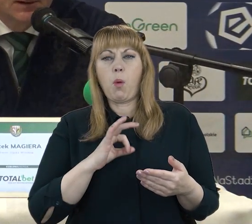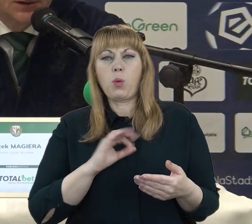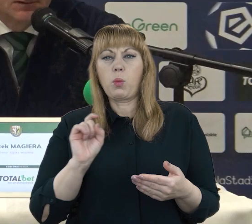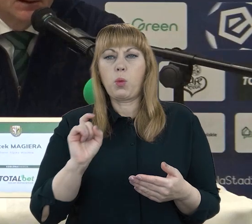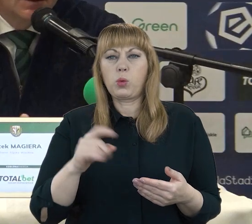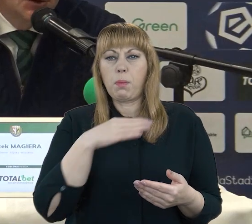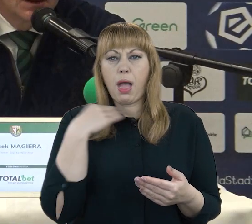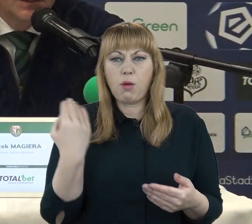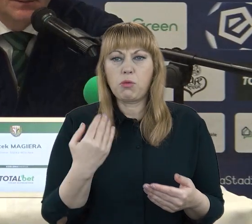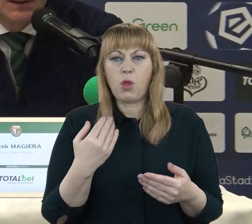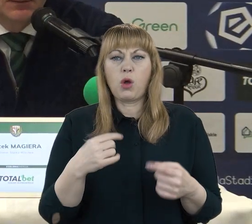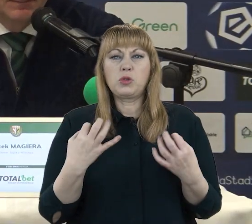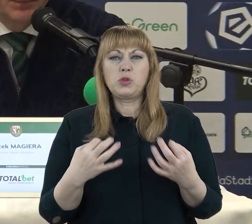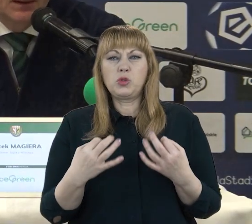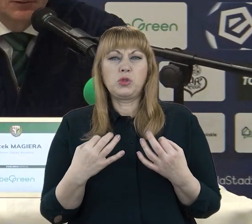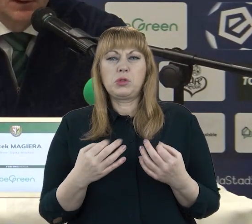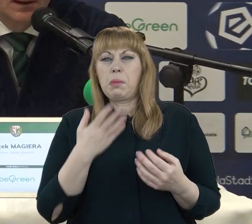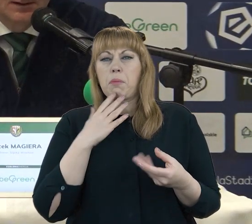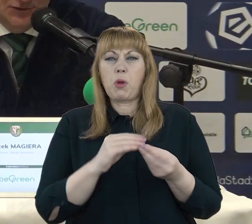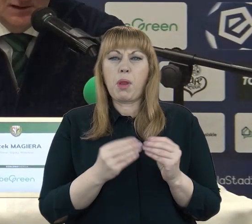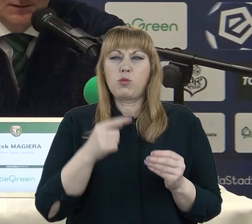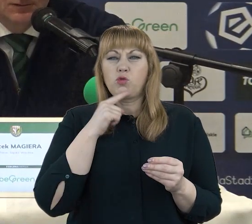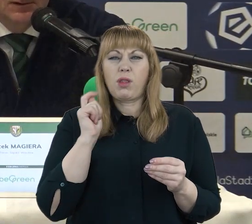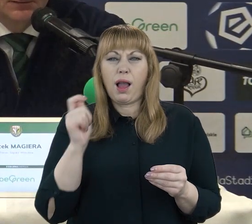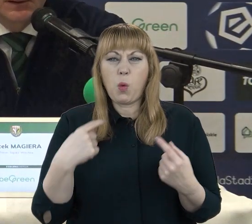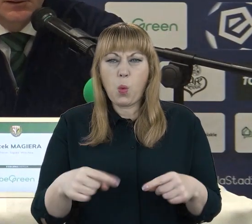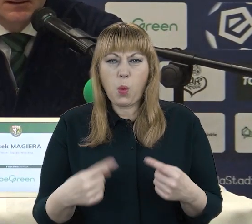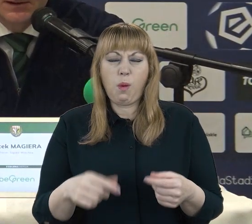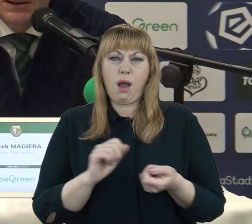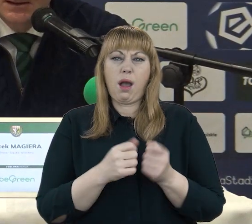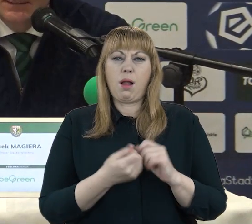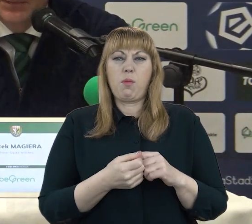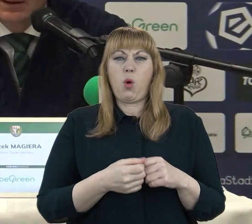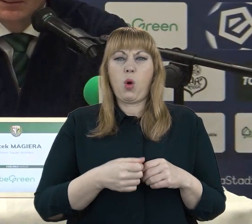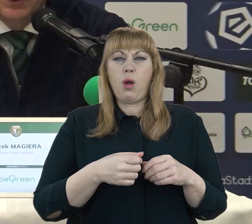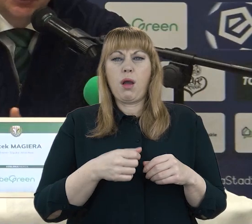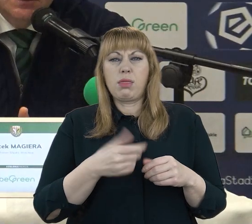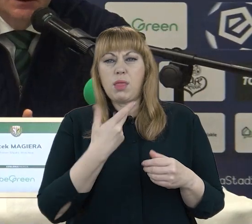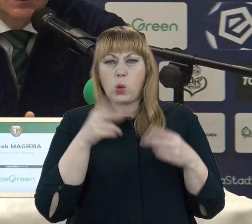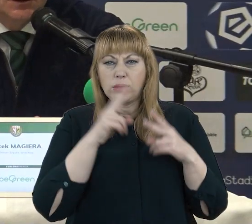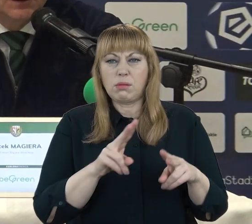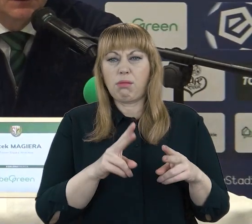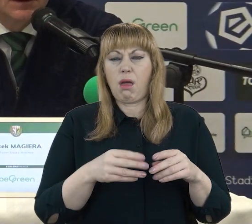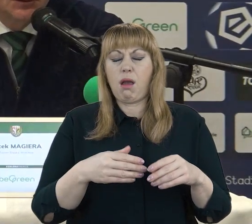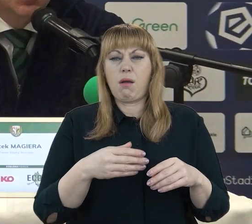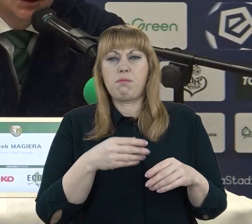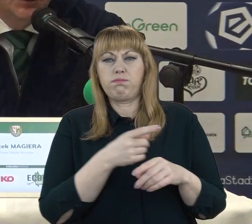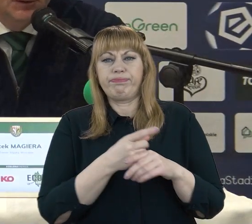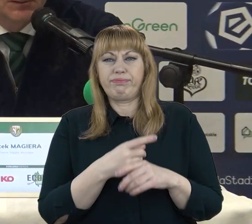wydarzyło. Natomiast dzisiaj z perspektywy grudnia, 13 grudnia 2021, patrząc na to, co się wtedy wydarzyło, dzisiaj ponosimy